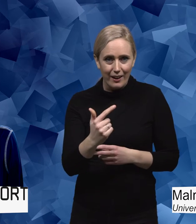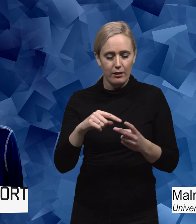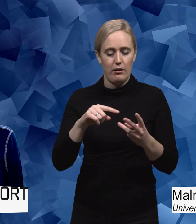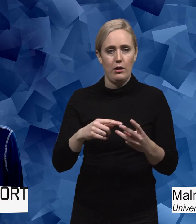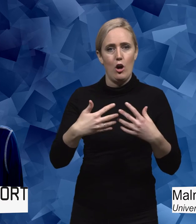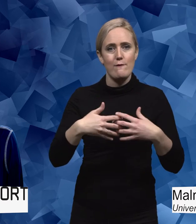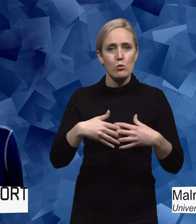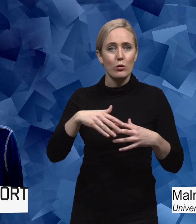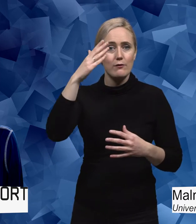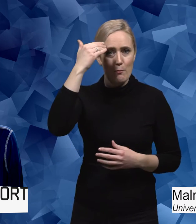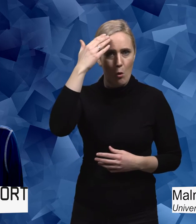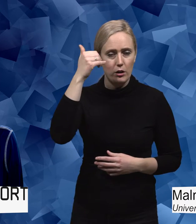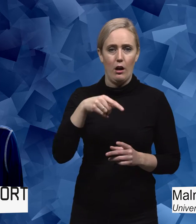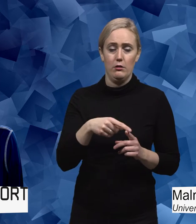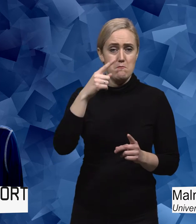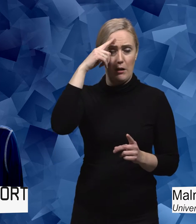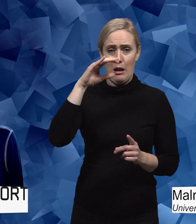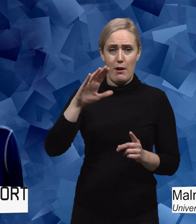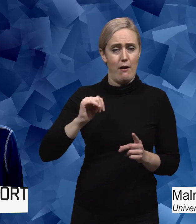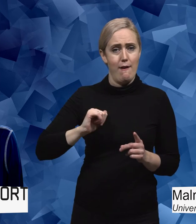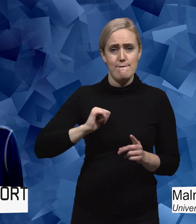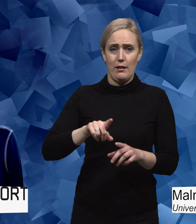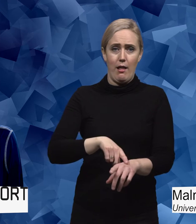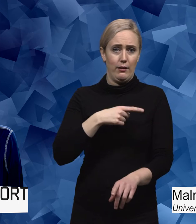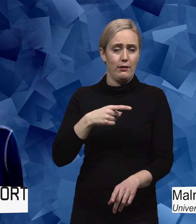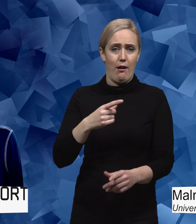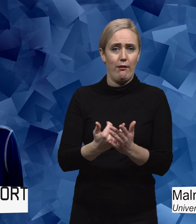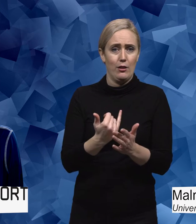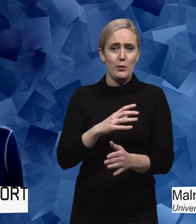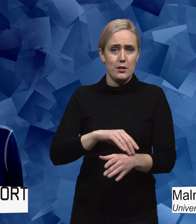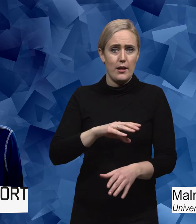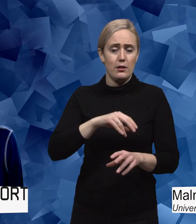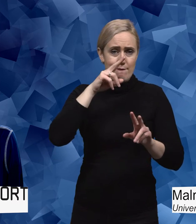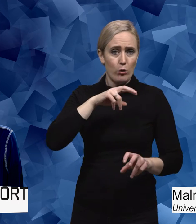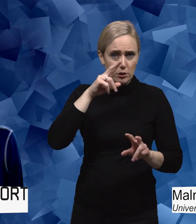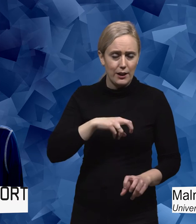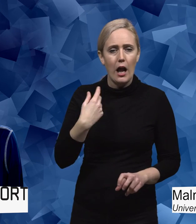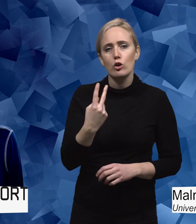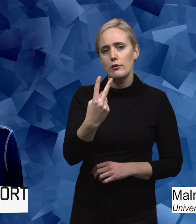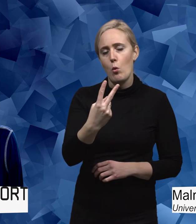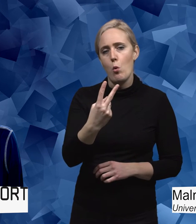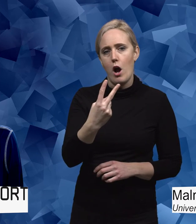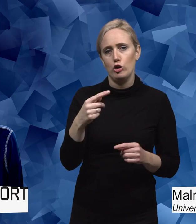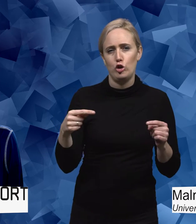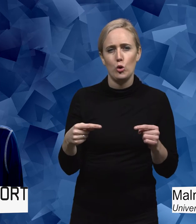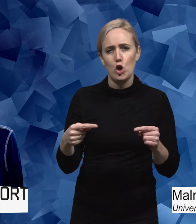används sedan många år tillbaka inom svensk funktionshinderforskning. Och det är ju två synonymer då. Och de